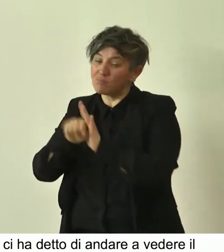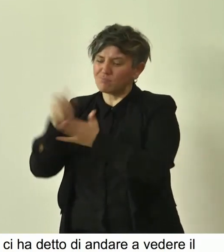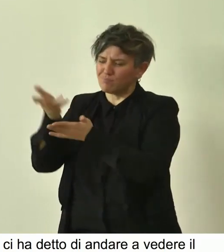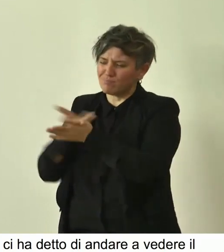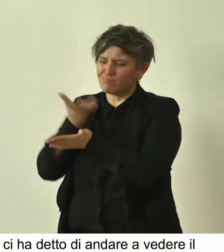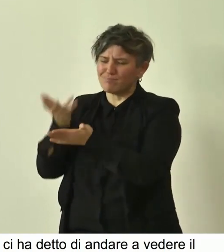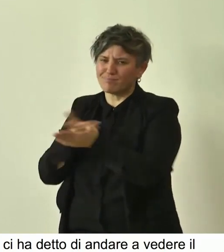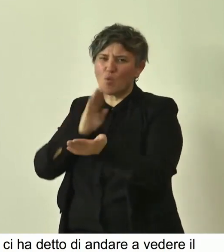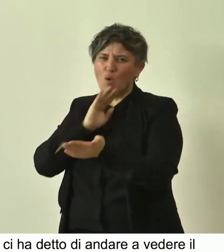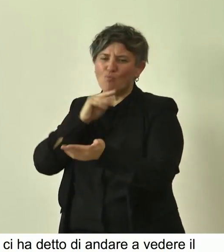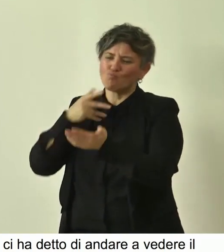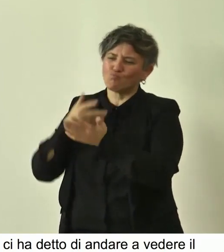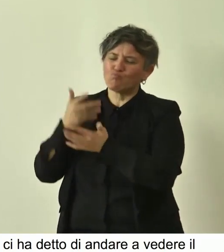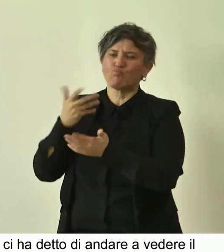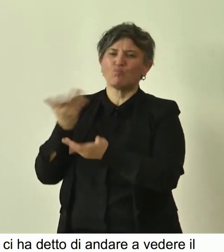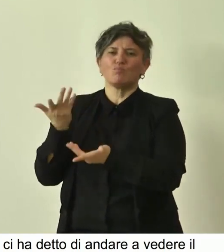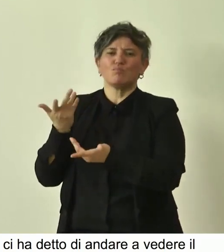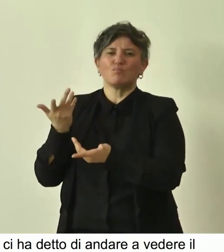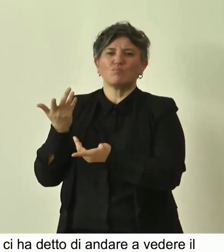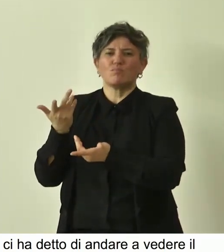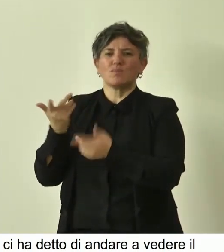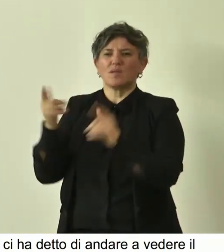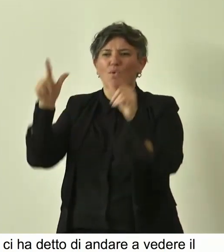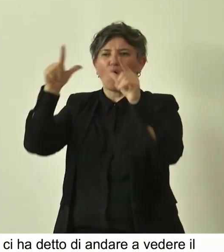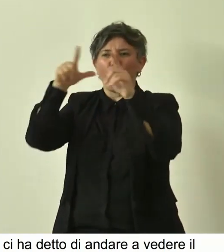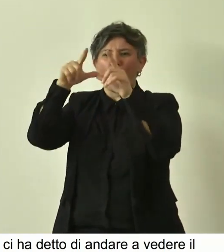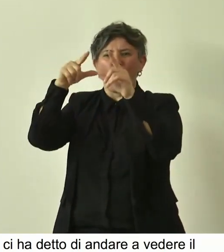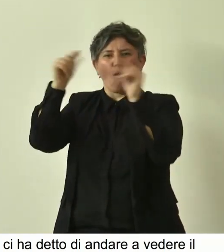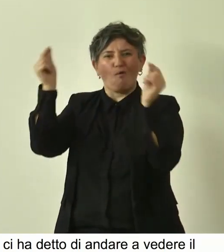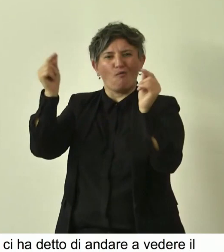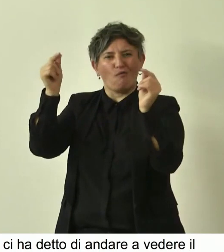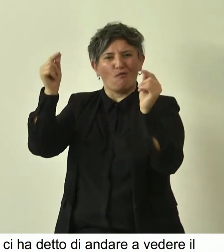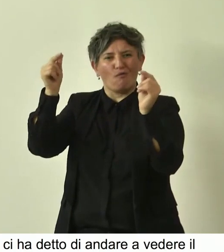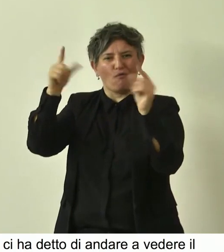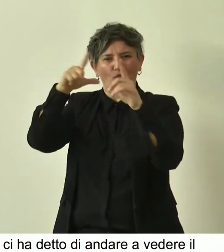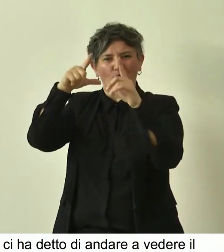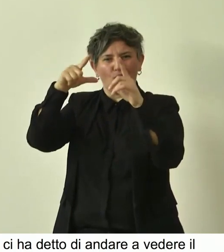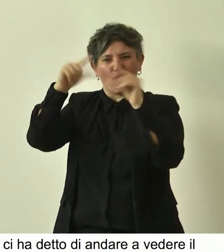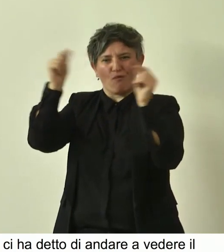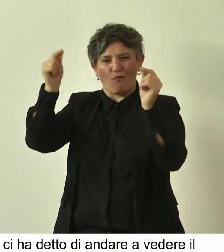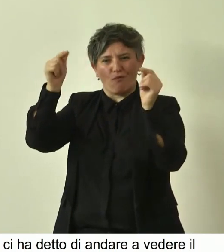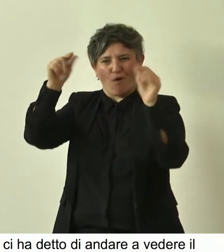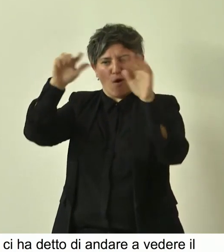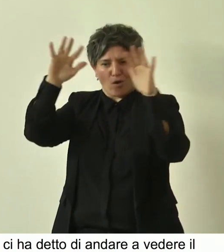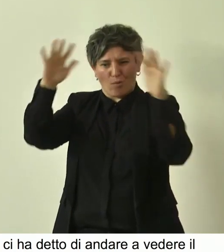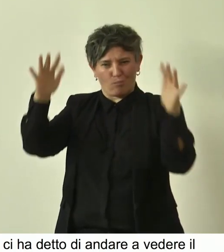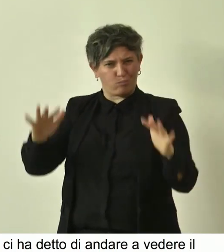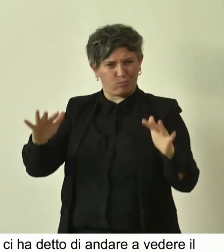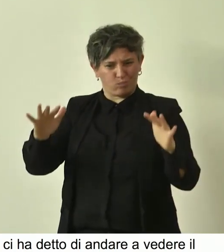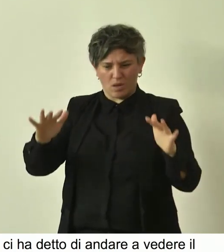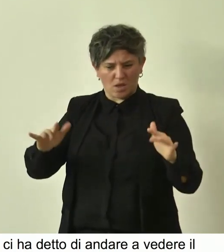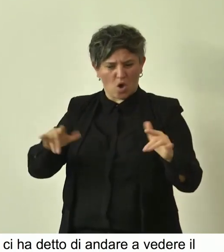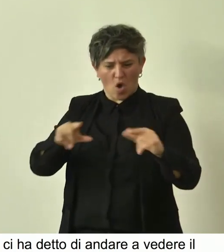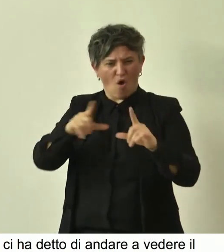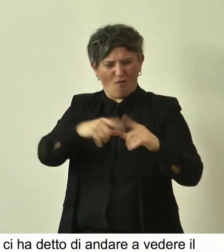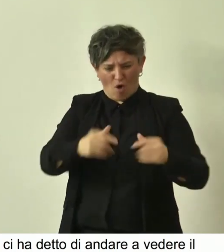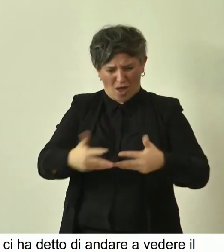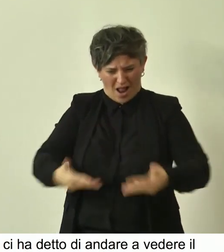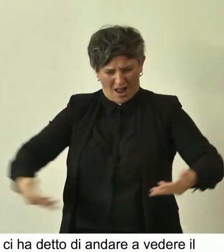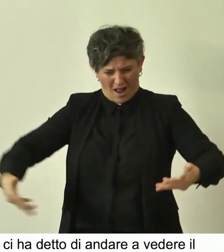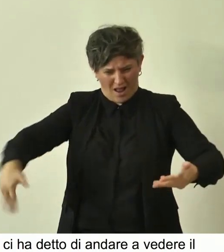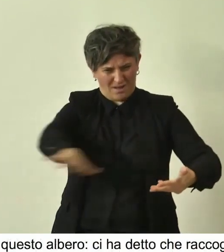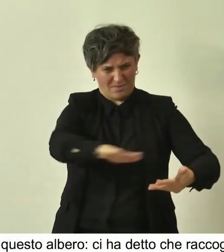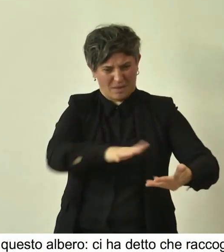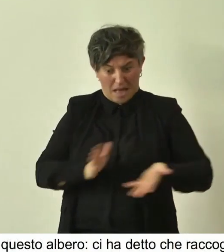raccogliere le foglie dell'albero di castagno, quelle non attaccate ai rami ma quelle cadute per terra,